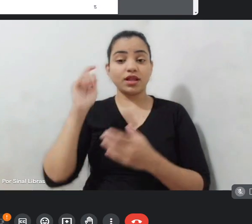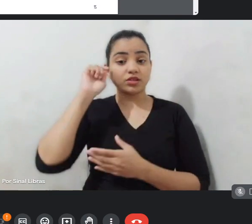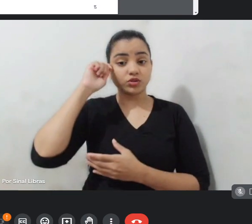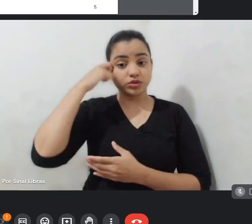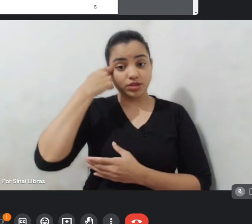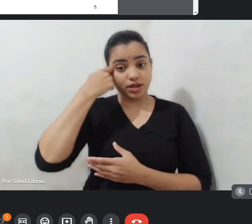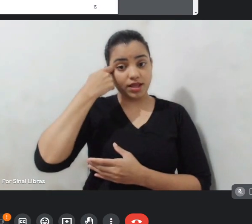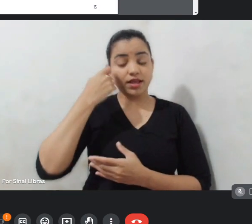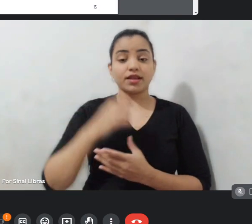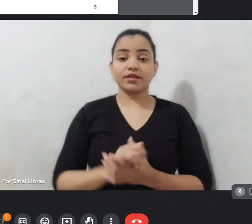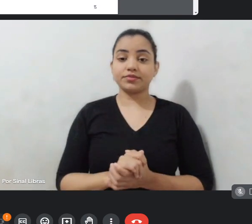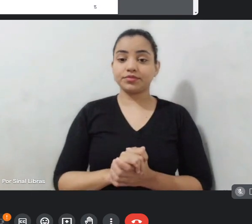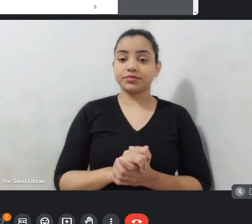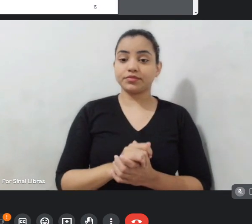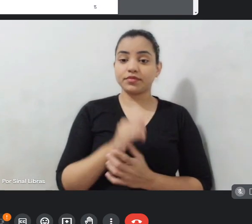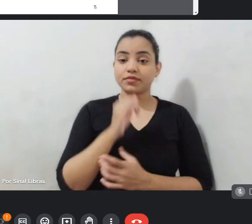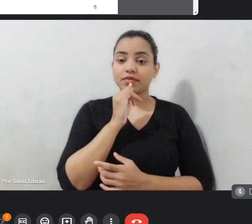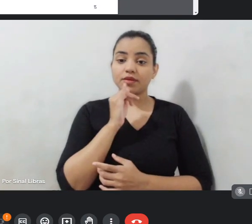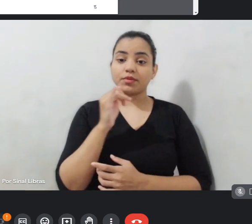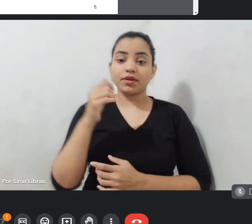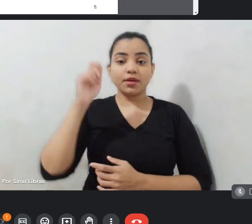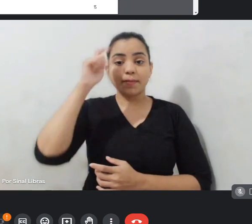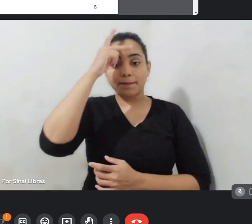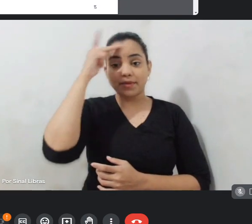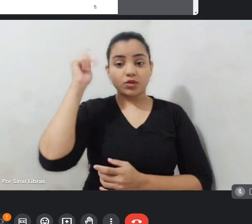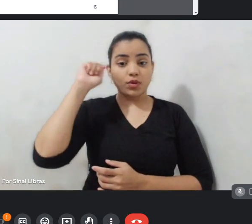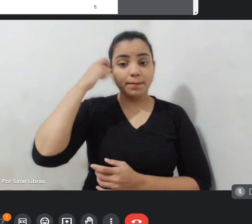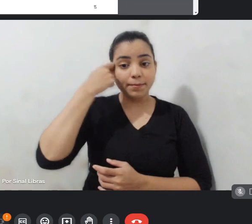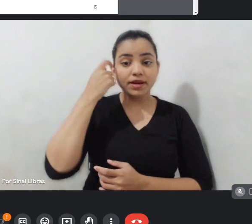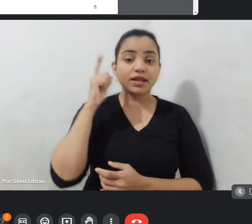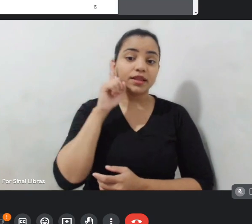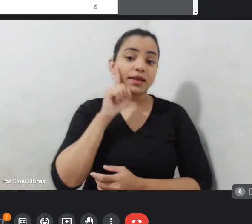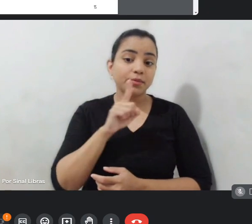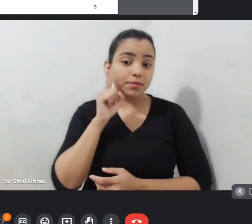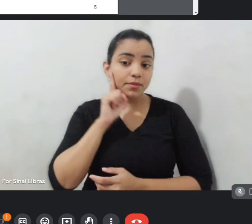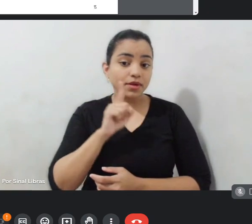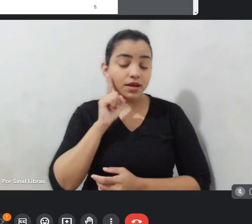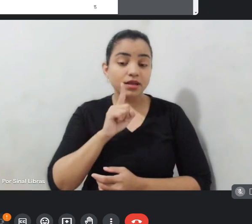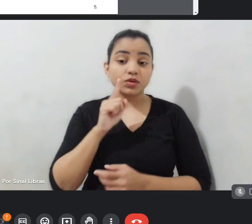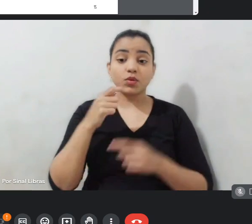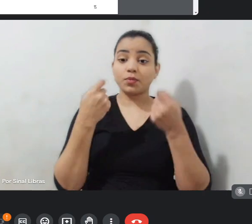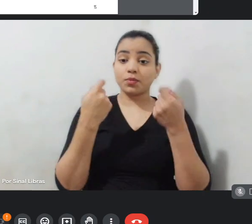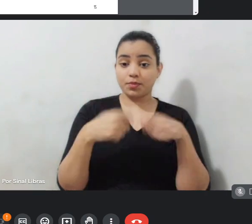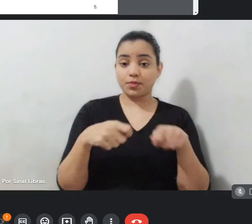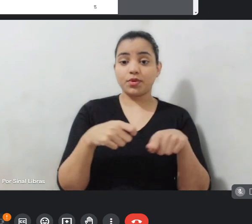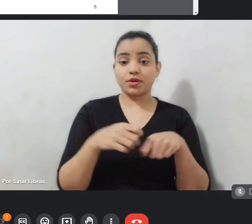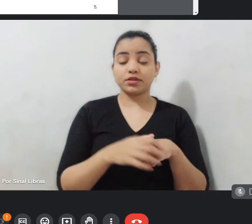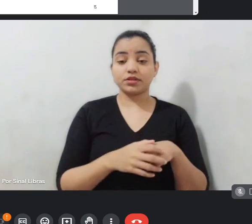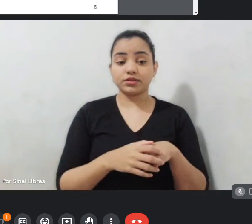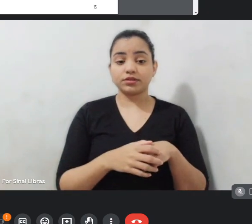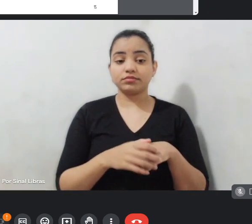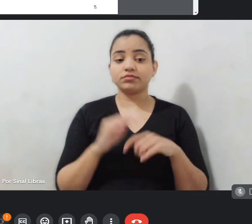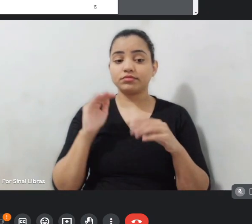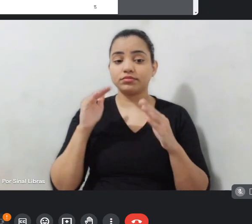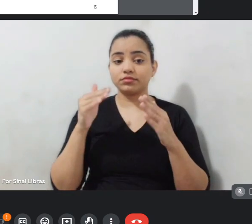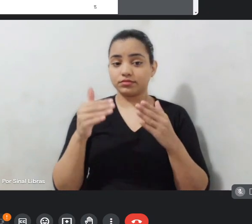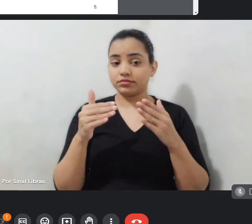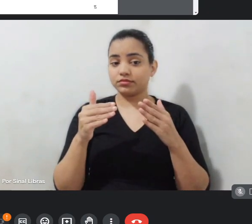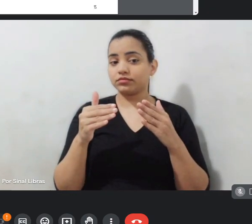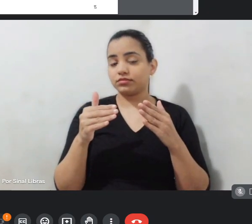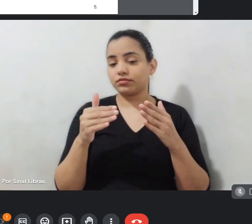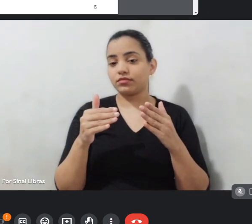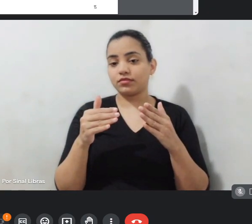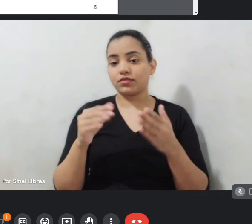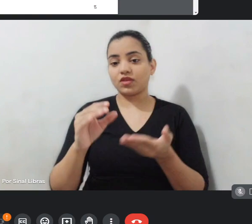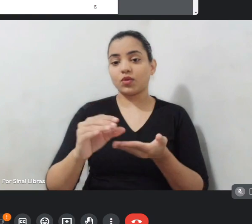preta, uma pessoa, um ser humano preto, um pardo, um pardo, pode adentrar e ter parte desse